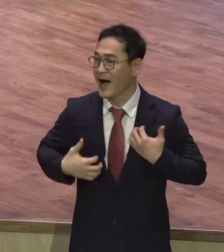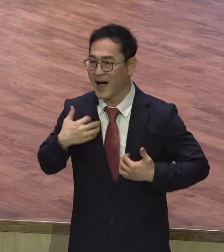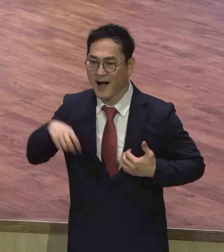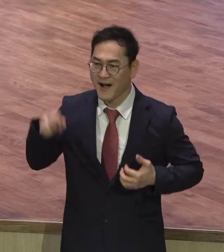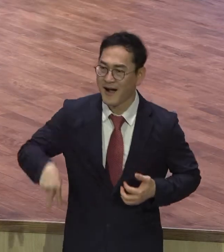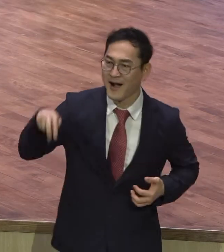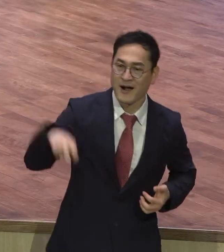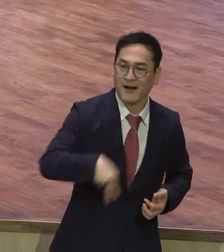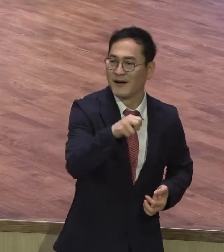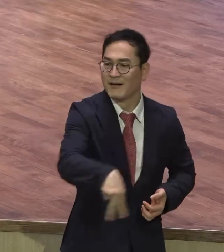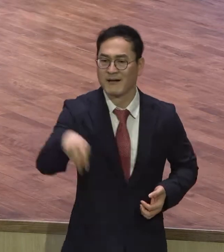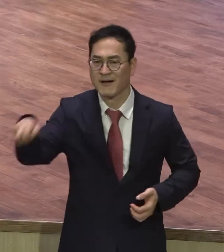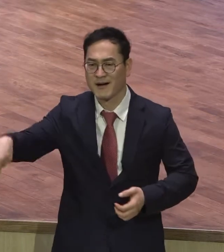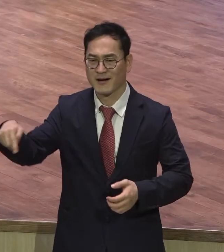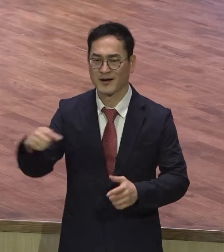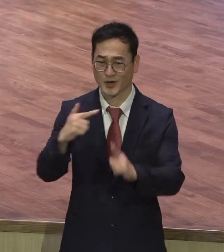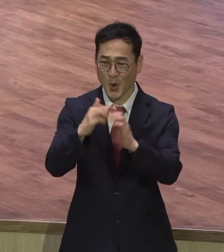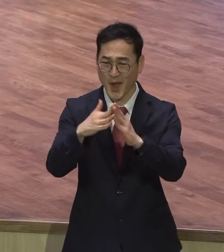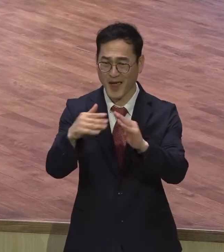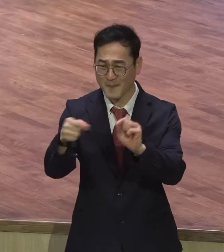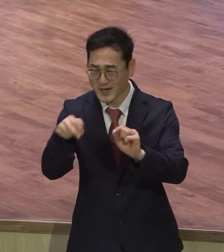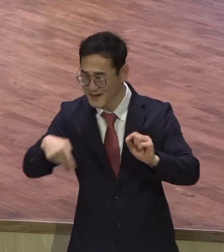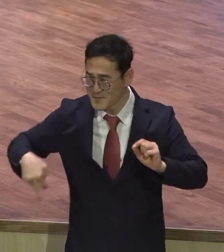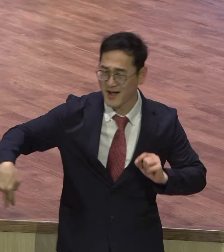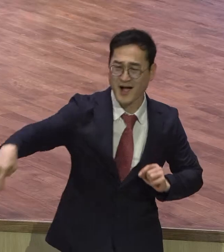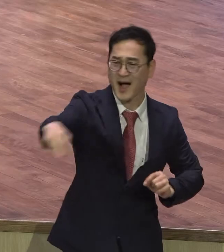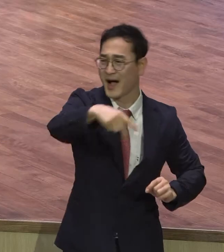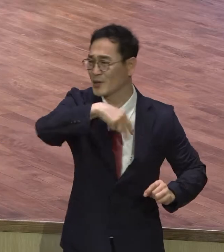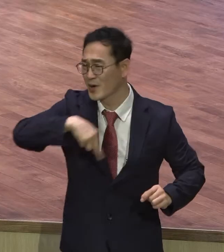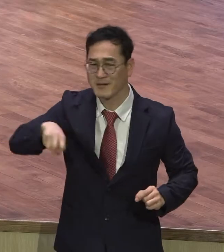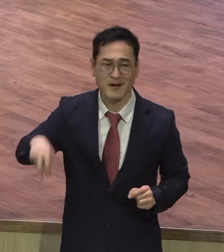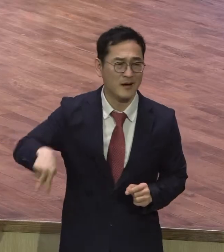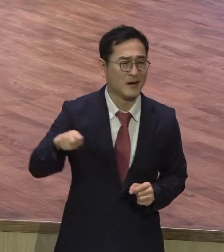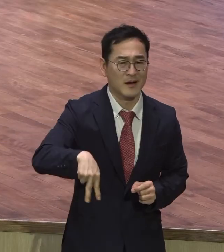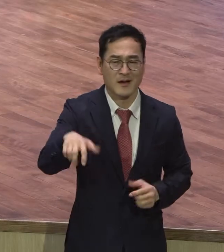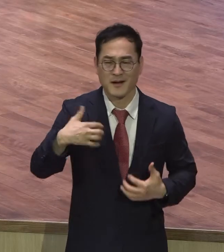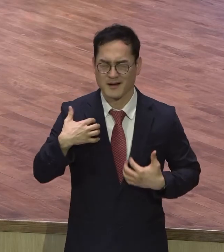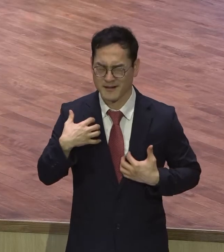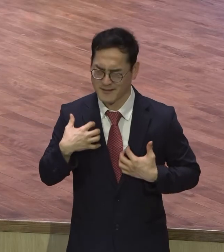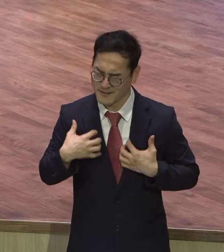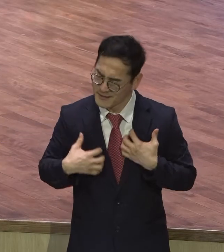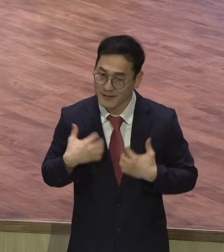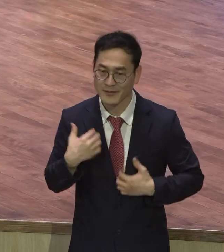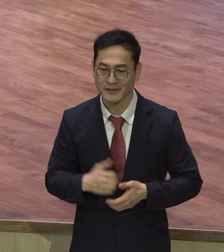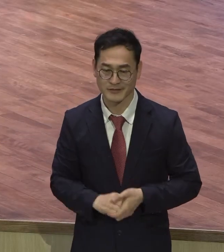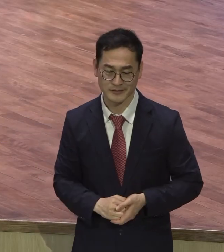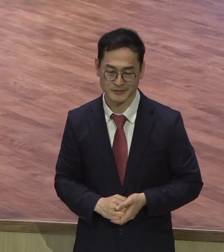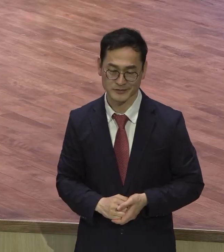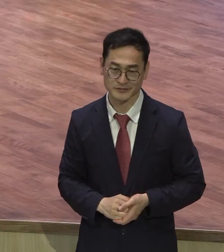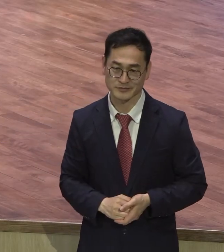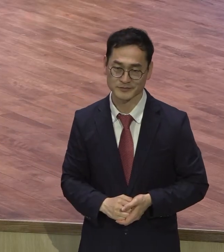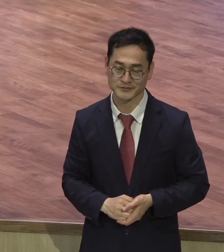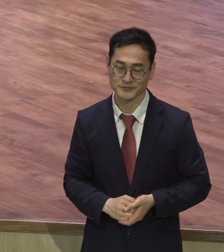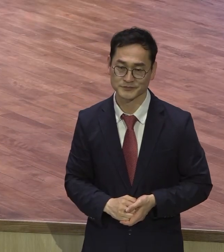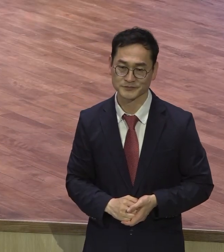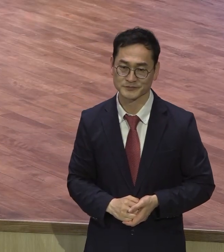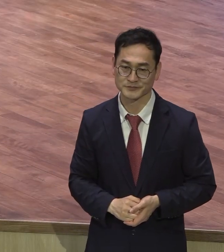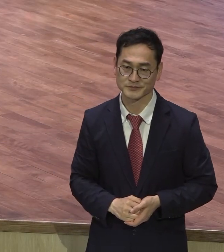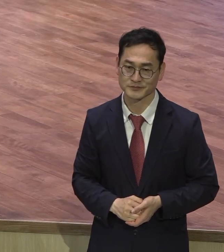걷고 뛰고 철구하고 너무 너무 기뻤어요. 이게 난리가 났단 말이에요. 이게 예수